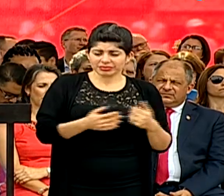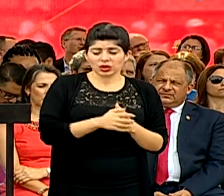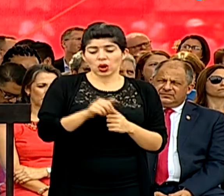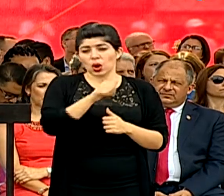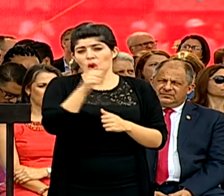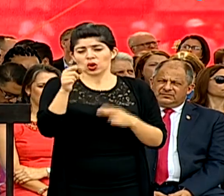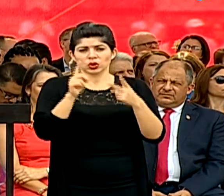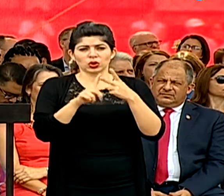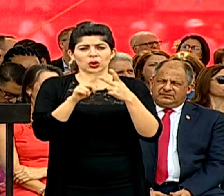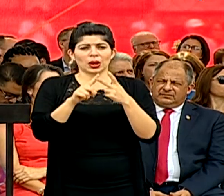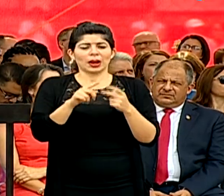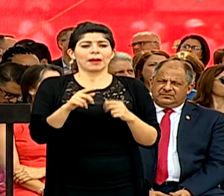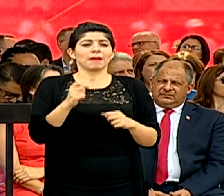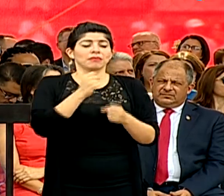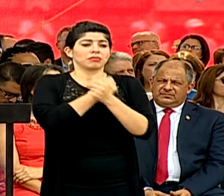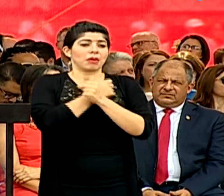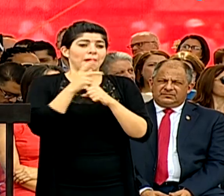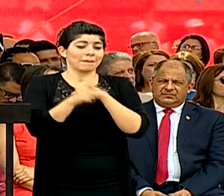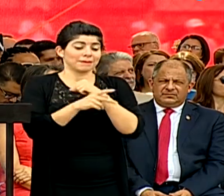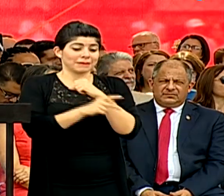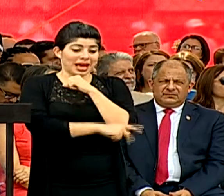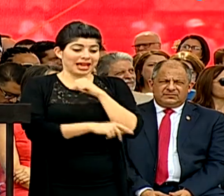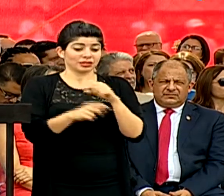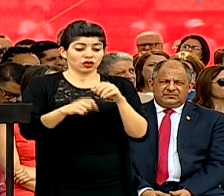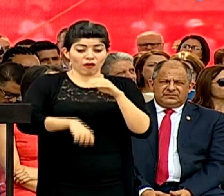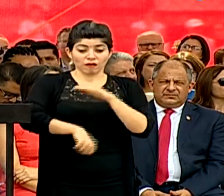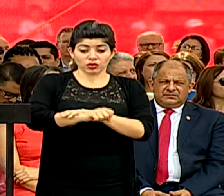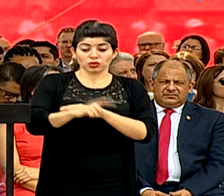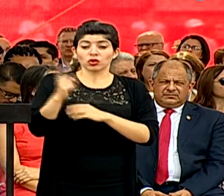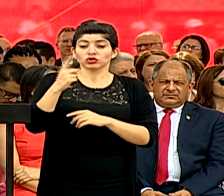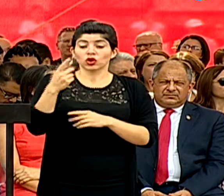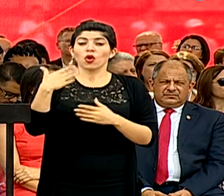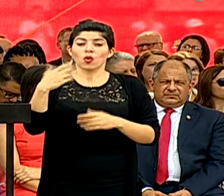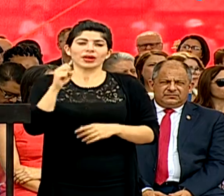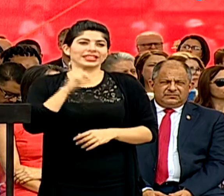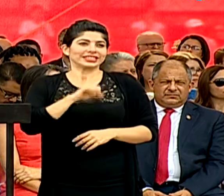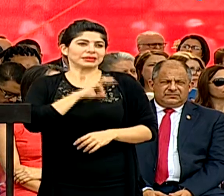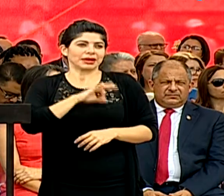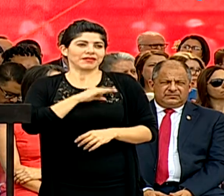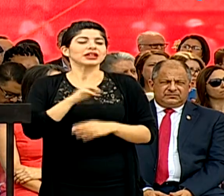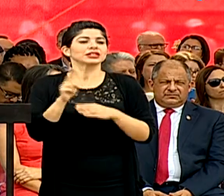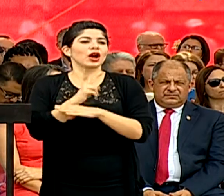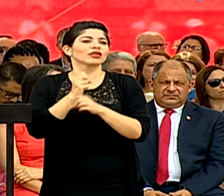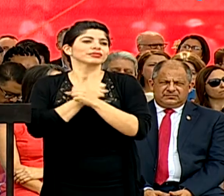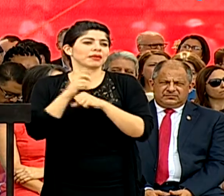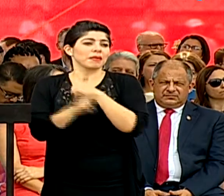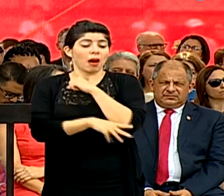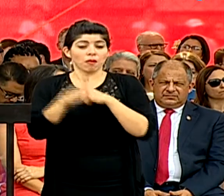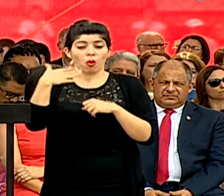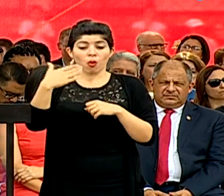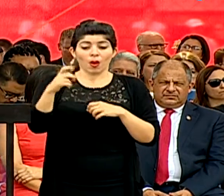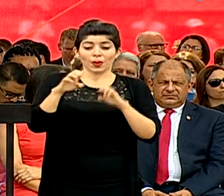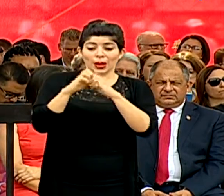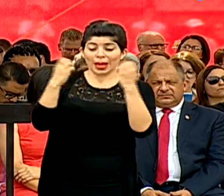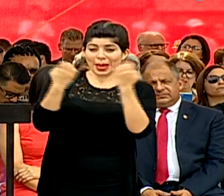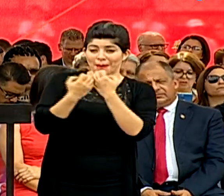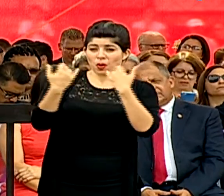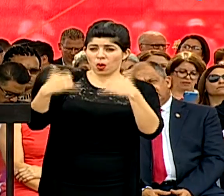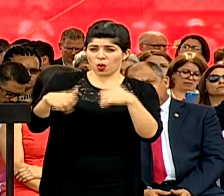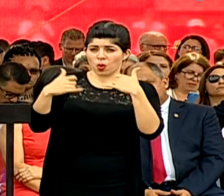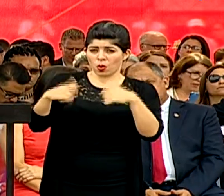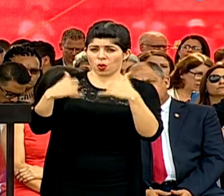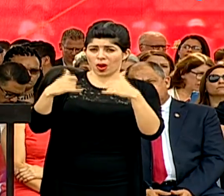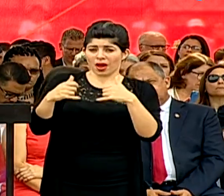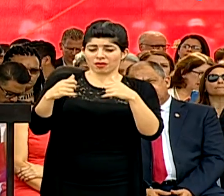que el patriotismo en el fútbol solo se da cuando conviene. Porque cuando el equipo juega, un equipo juega con